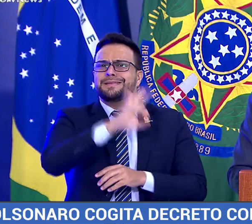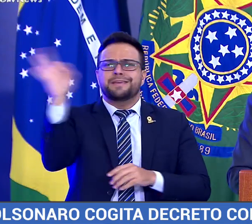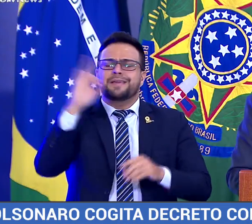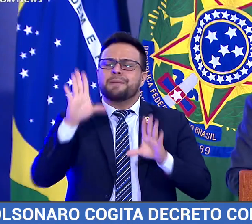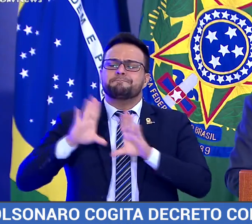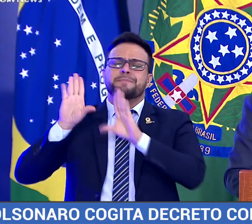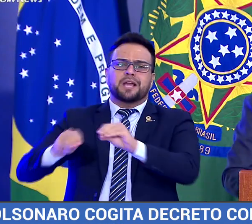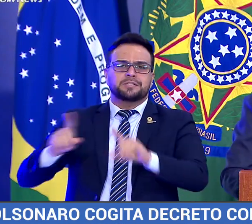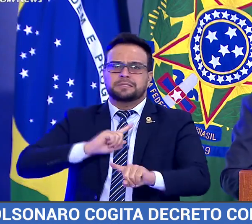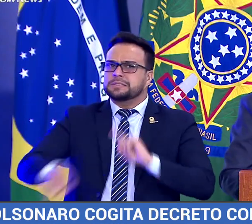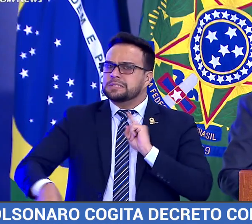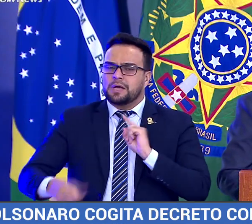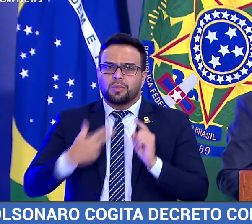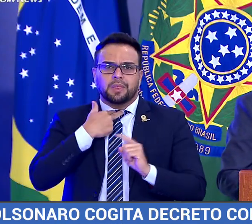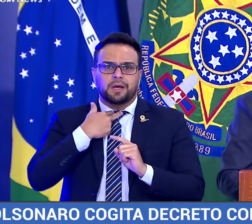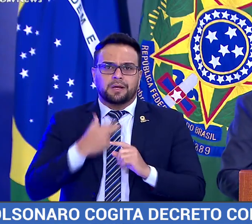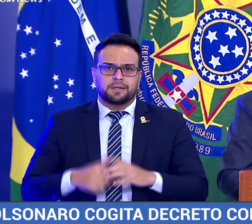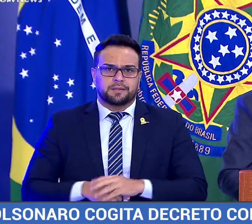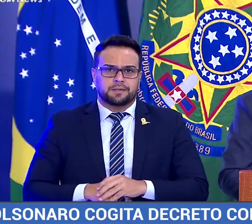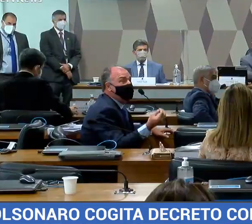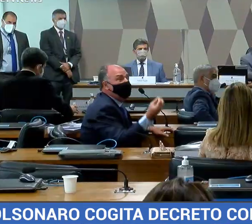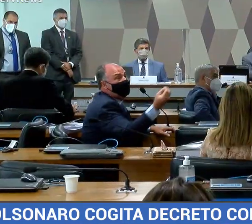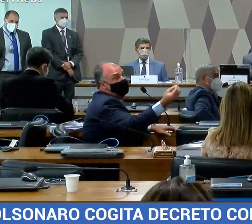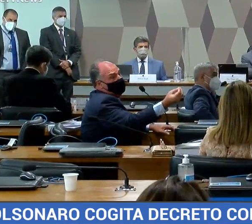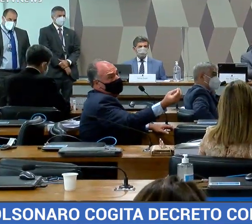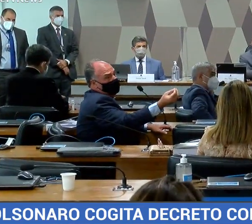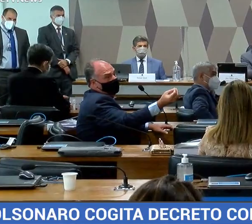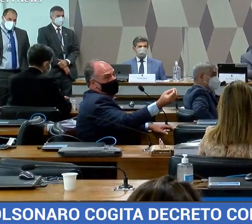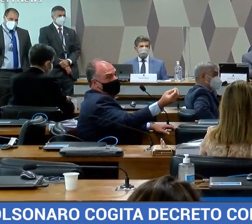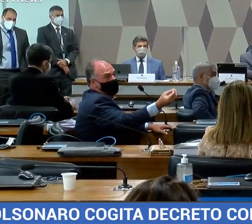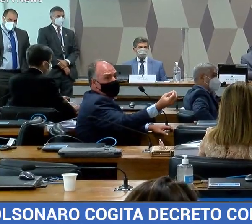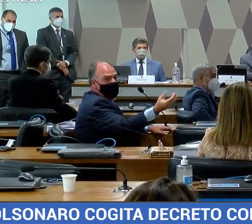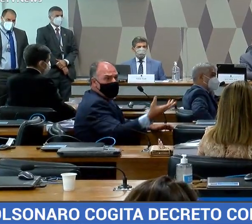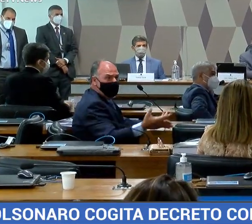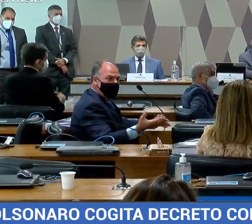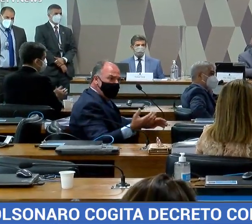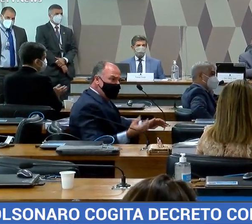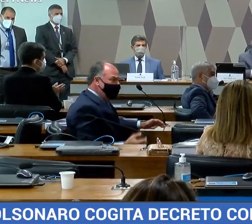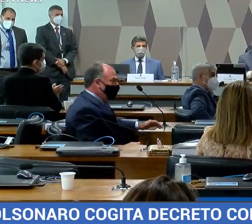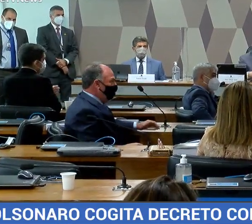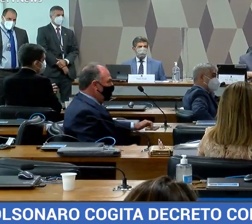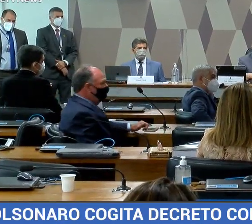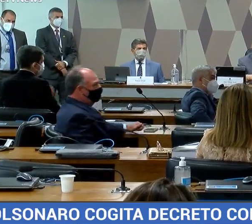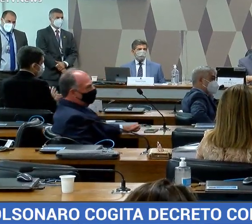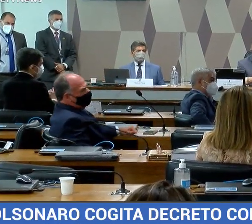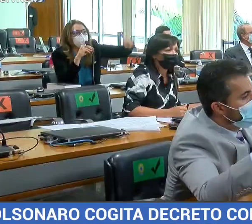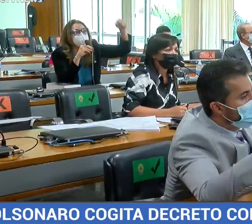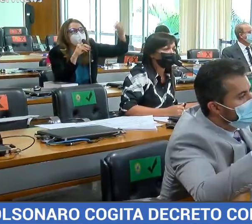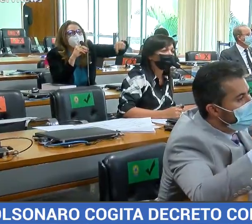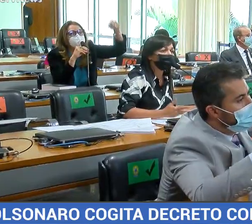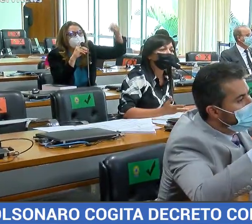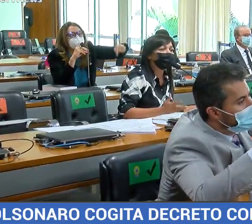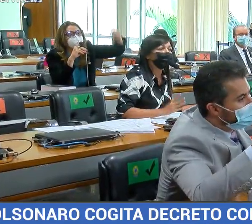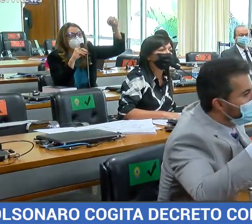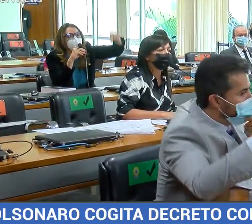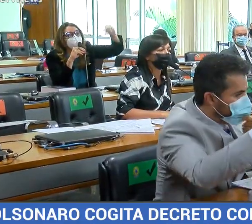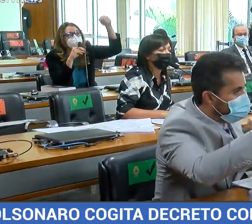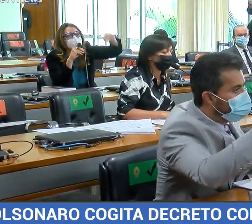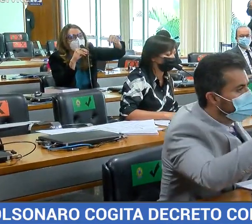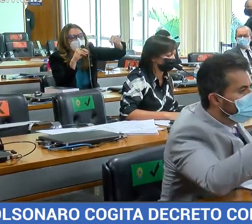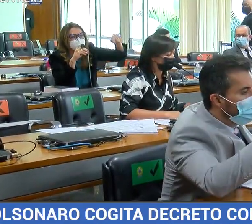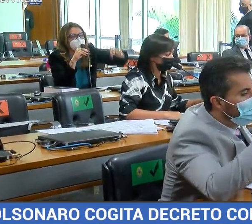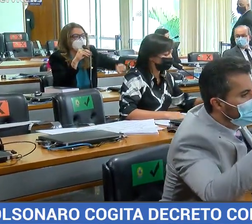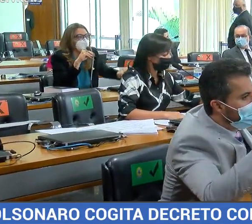contestar isso. Enquanto o presidente discursava, a CPI da pandemia é que investiga se houve omissões e falhas do governo no